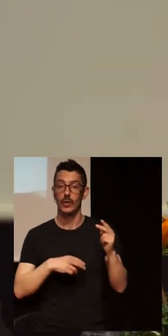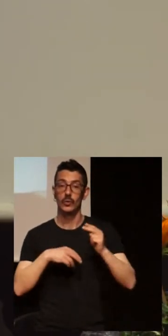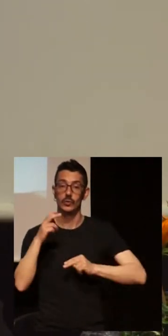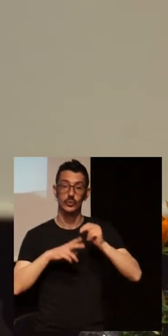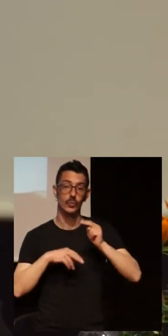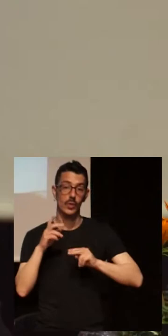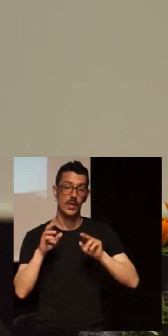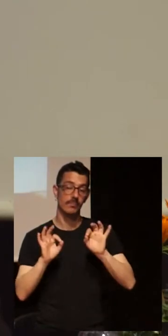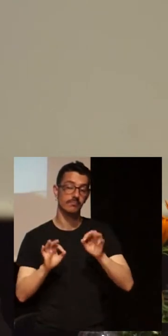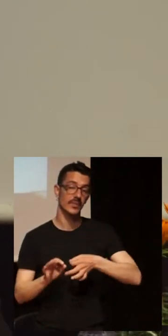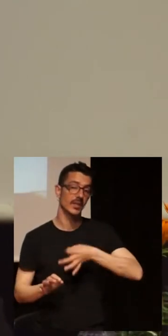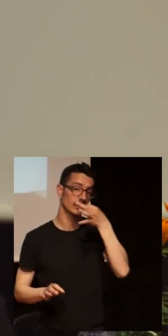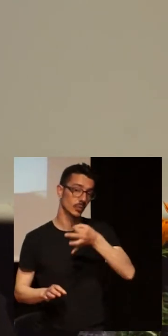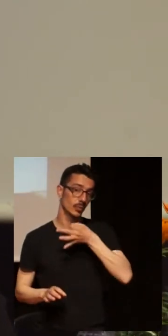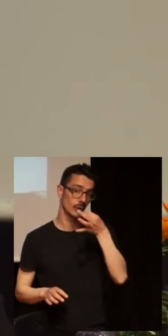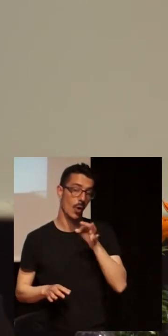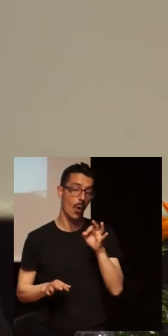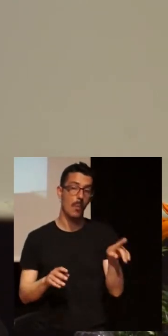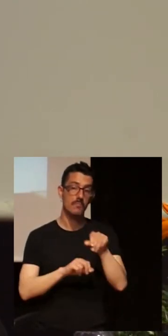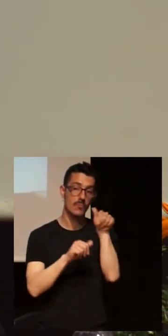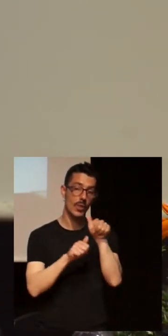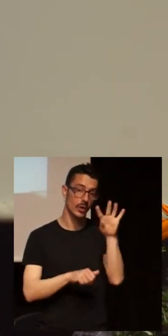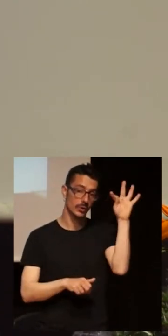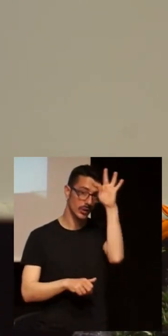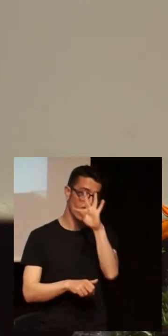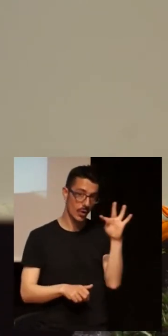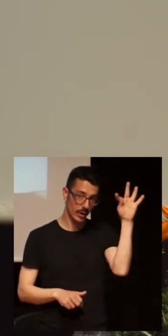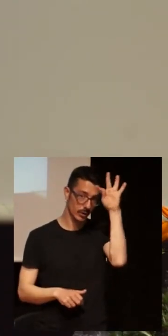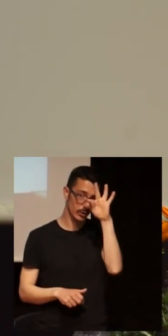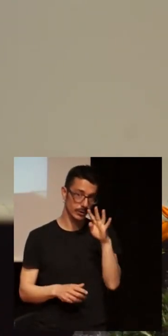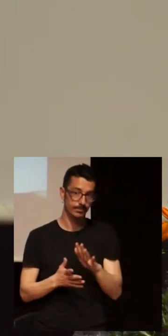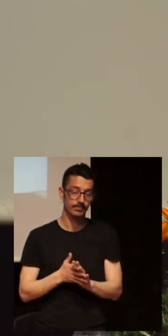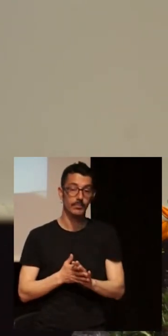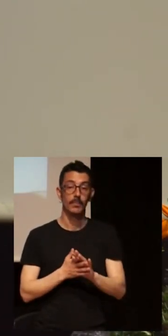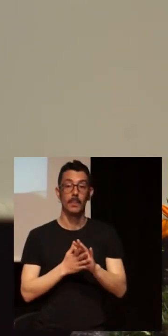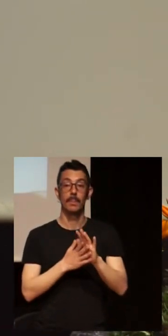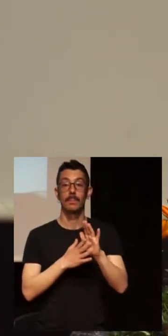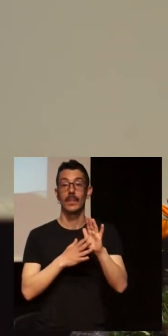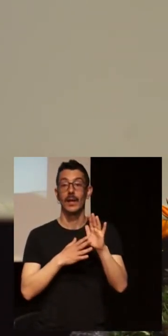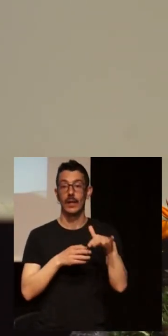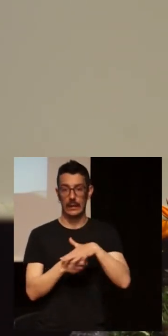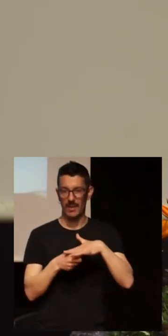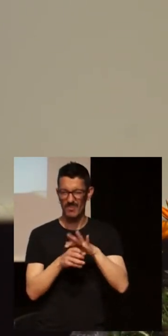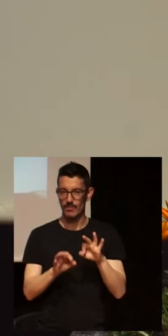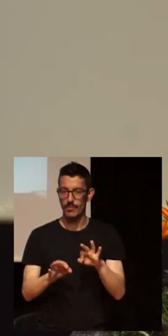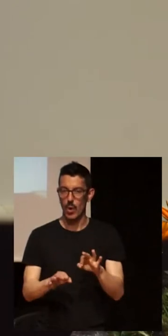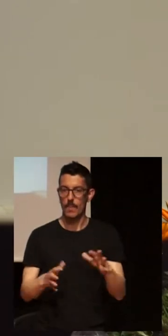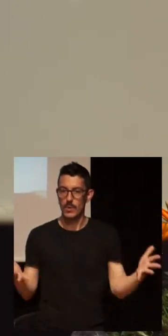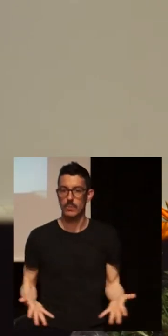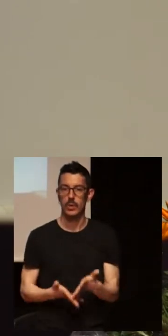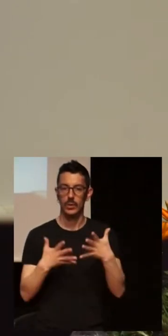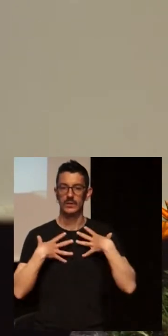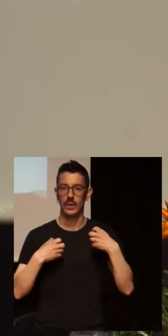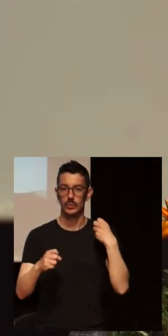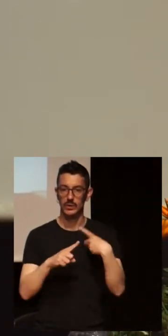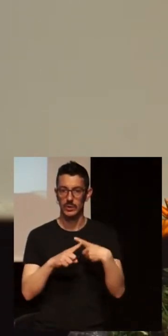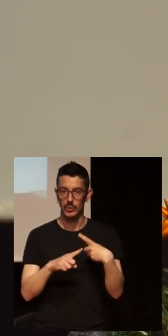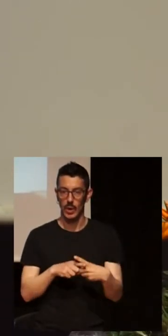we build models teóricos in this field, in the field of promotion of the sexual which was a bit of what we were talking about, but in the field